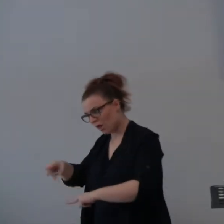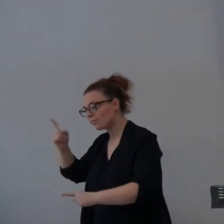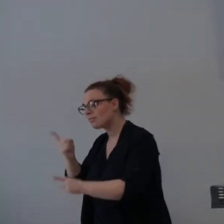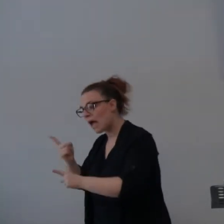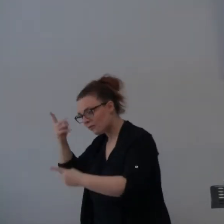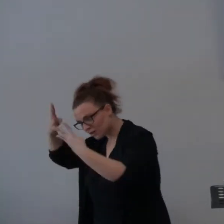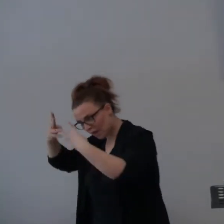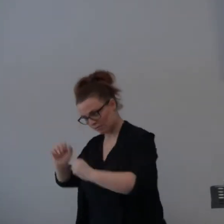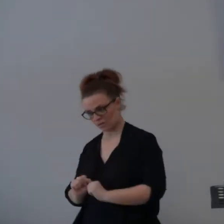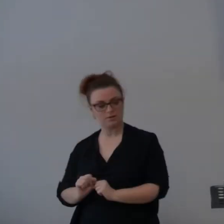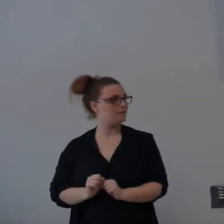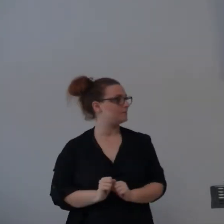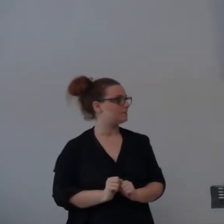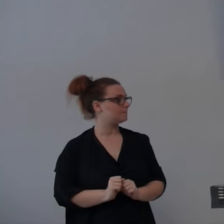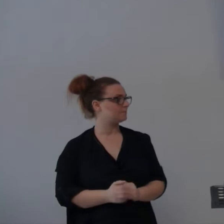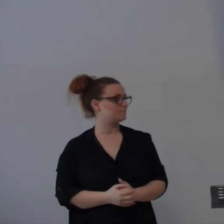E lei fa così.